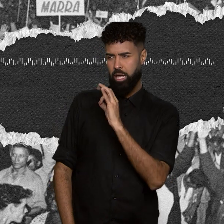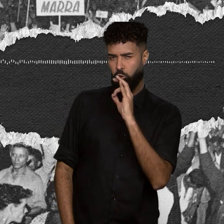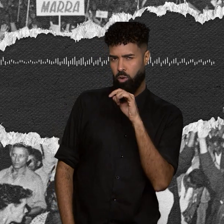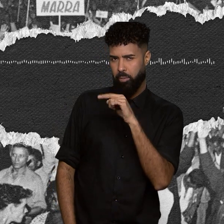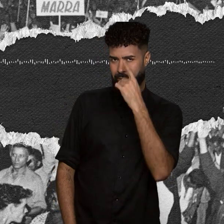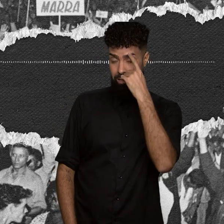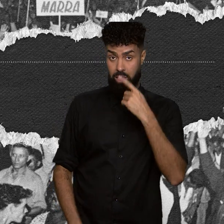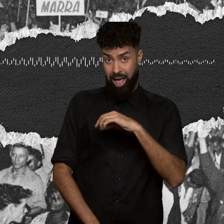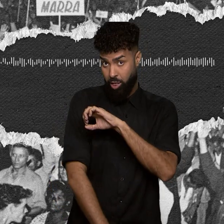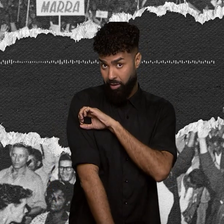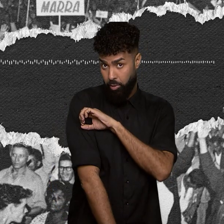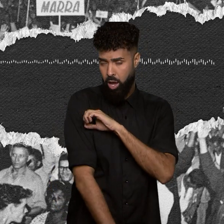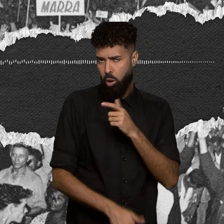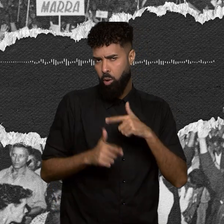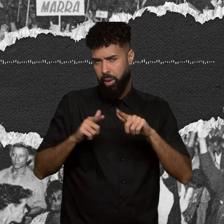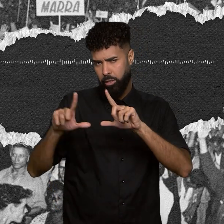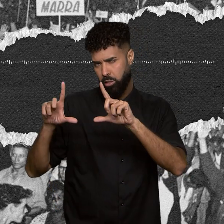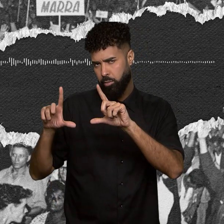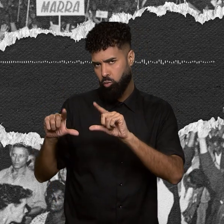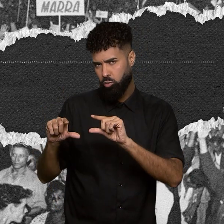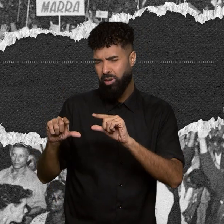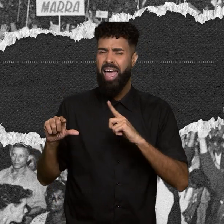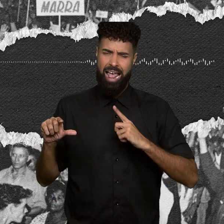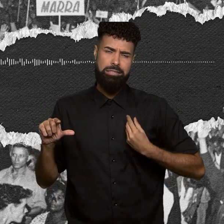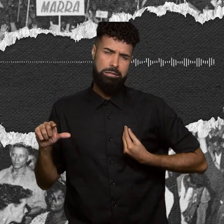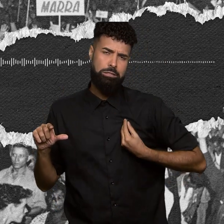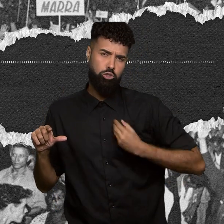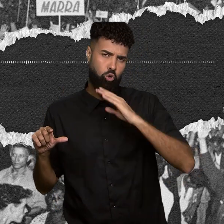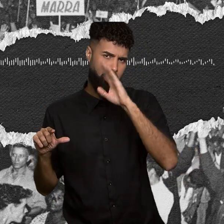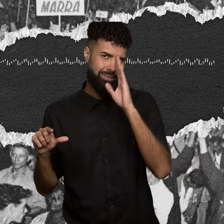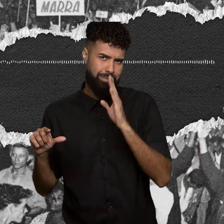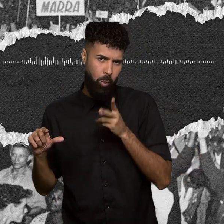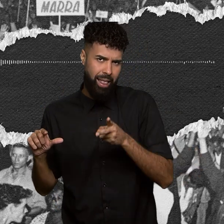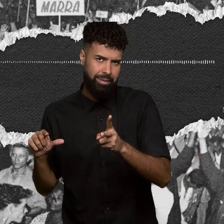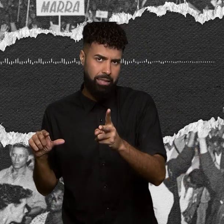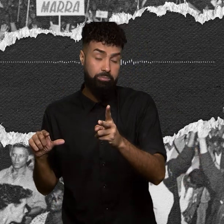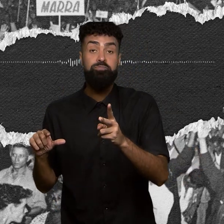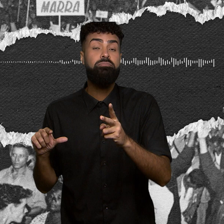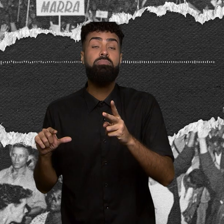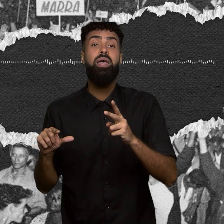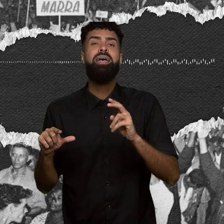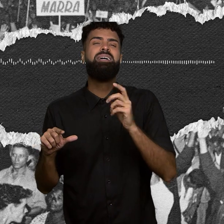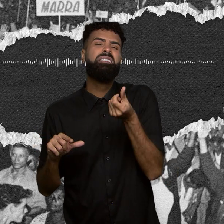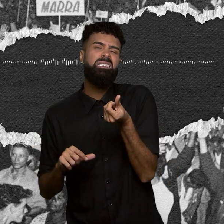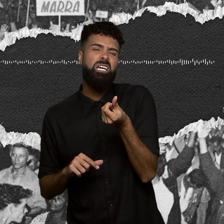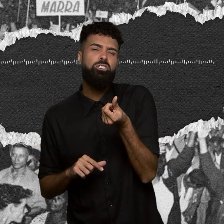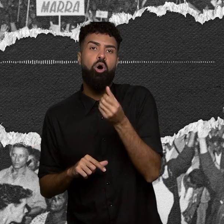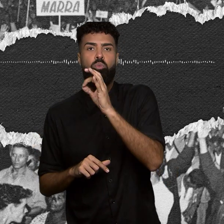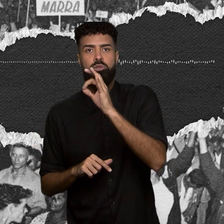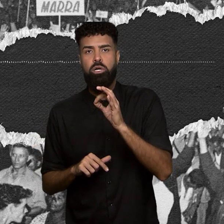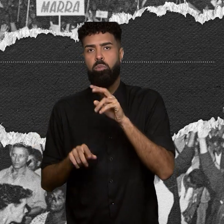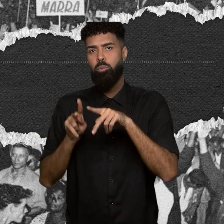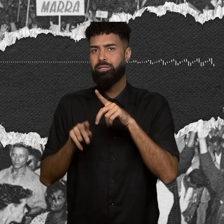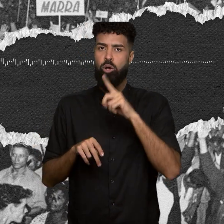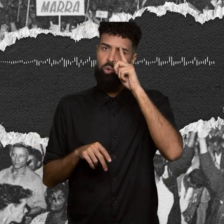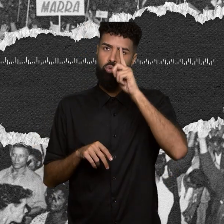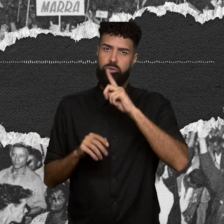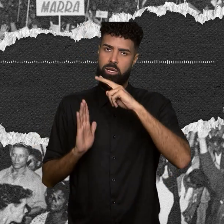hoje um problema menos presente, embora exista ainda no Brasil. Uma taxa de pelo menos 6% da população que não sabe ler ou escrever. Um